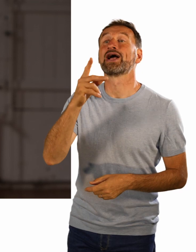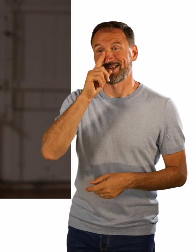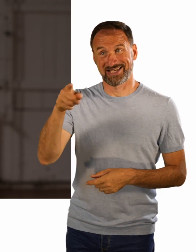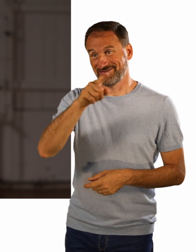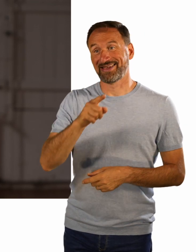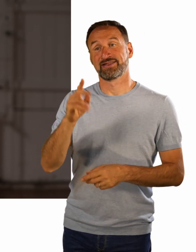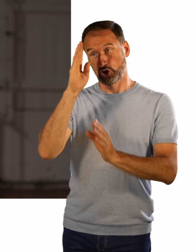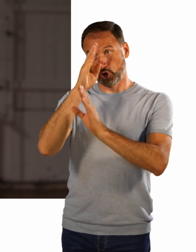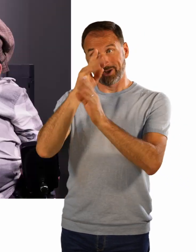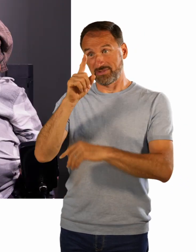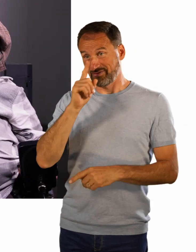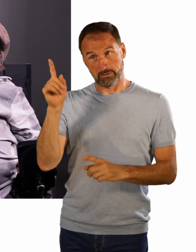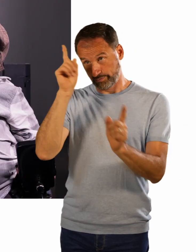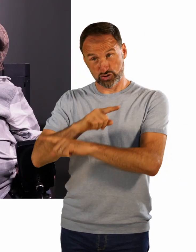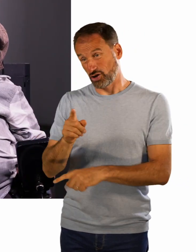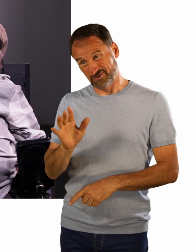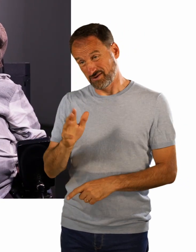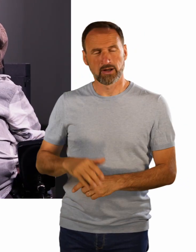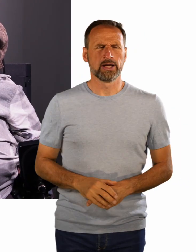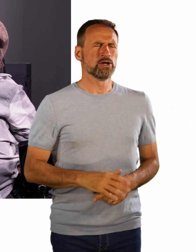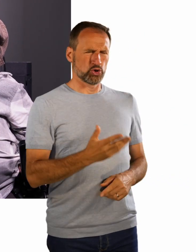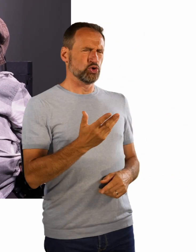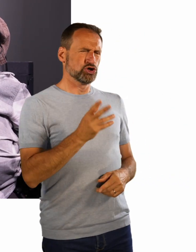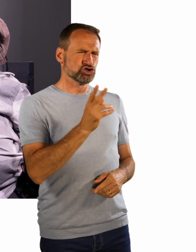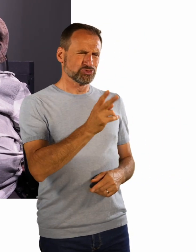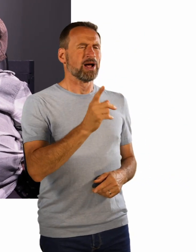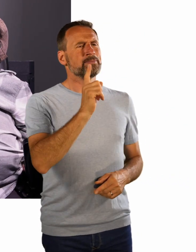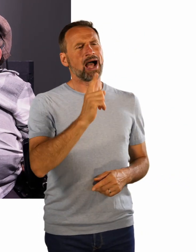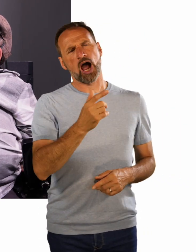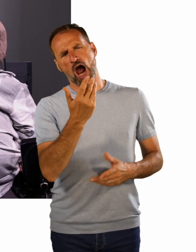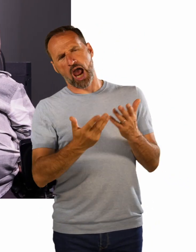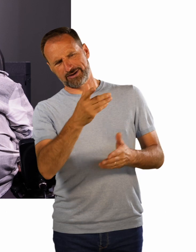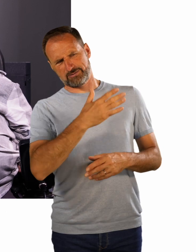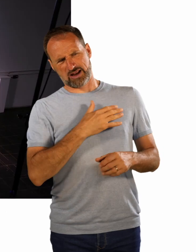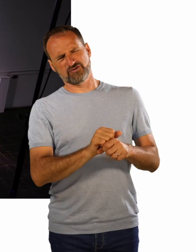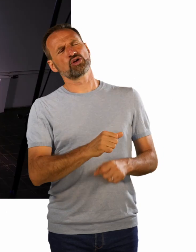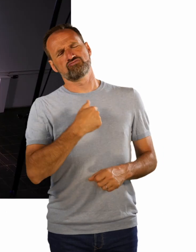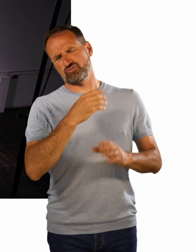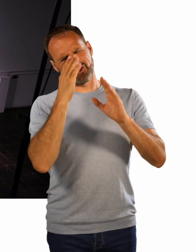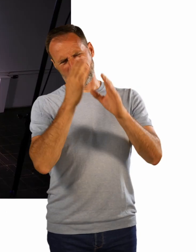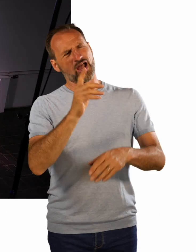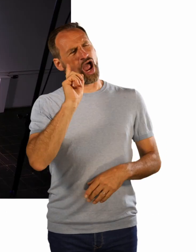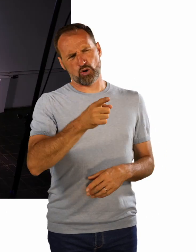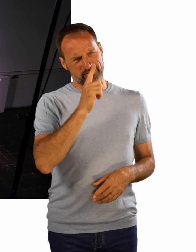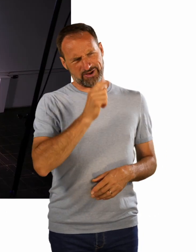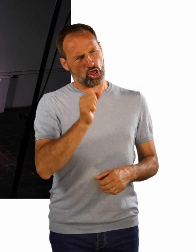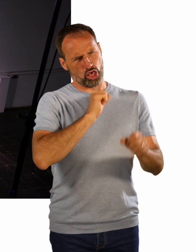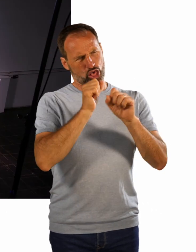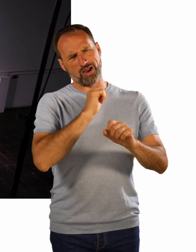vertraue ich auch, wenn sie das eine Glas zu viel getrunken haben. Okay. Felix jedenfalls engagiert sich sehr stark auch im